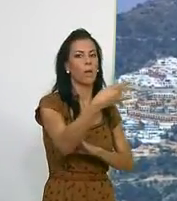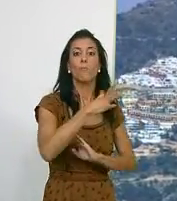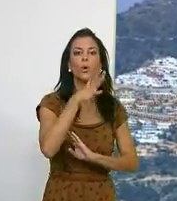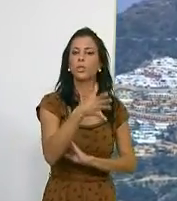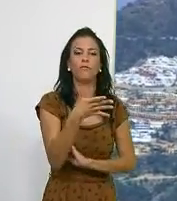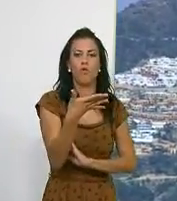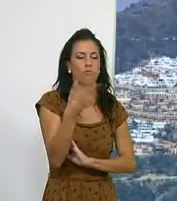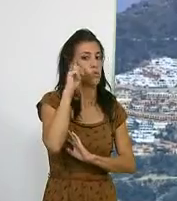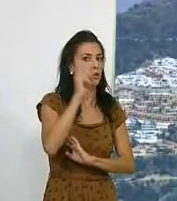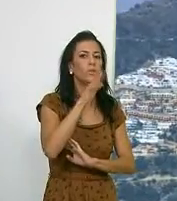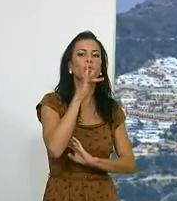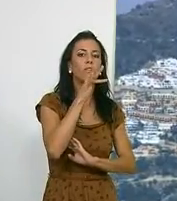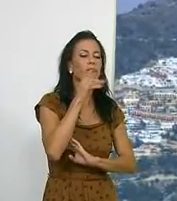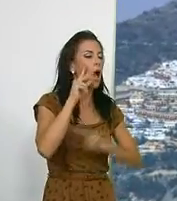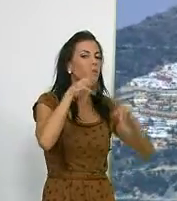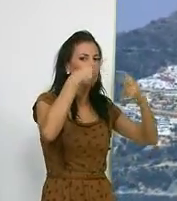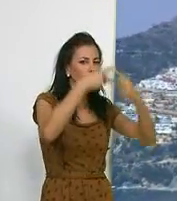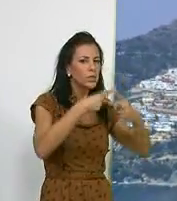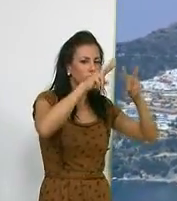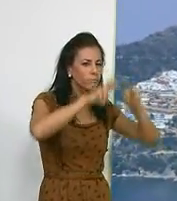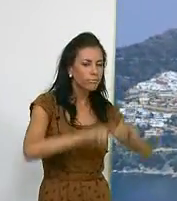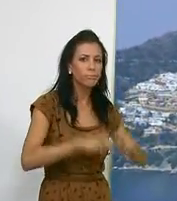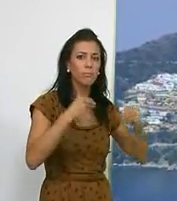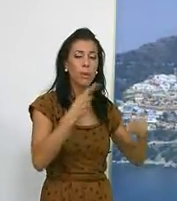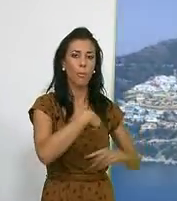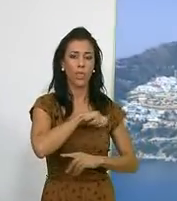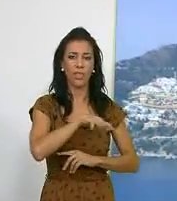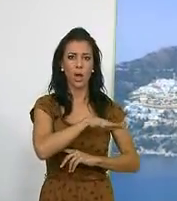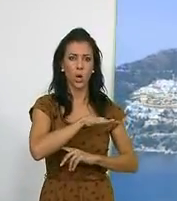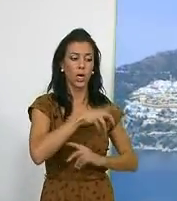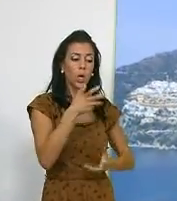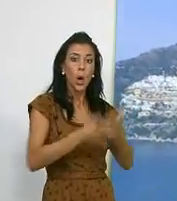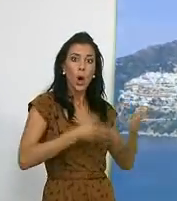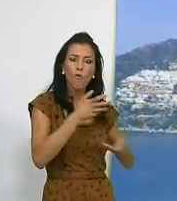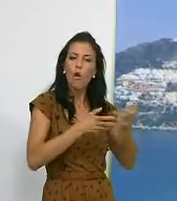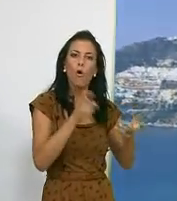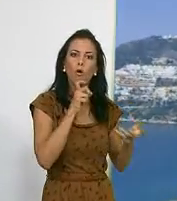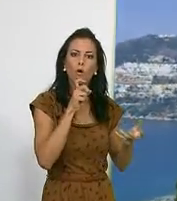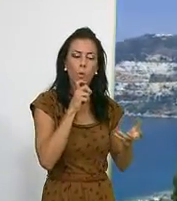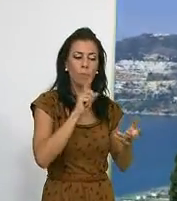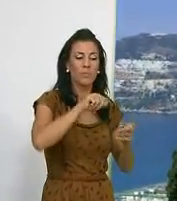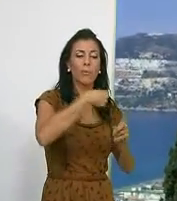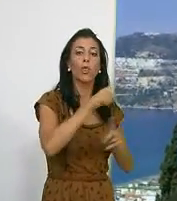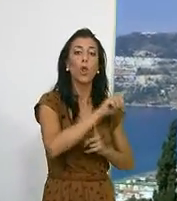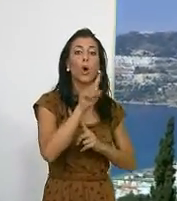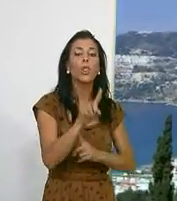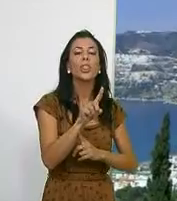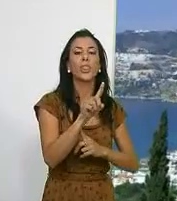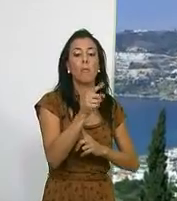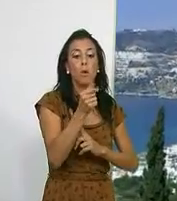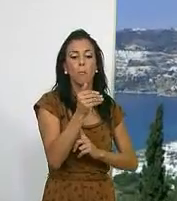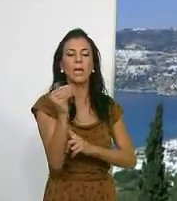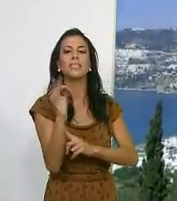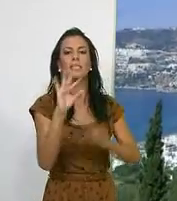causas que se vienen investigando por parte de la policía local. El fuego comenzó minuto después de la 11 de la noche.